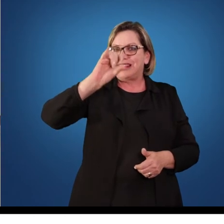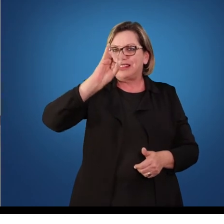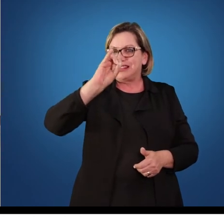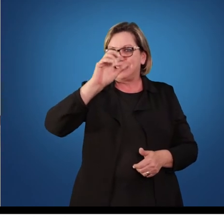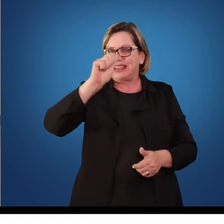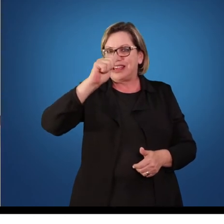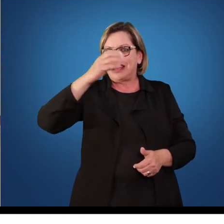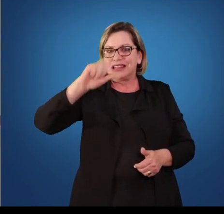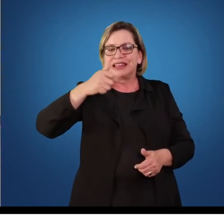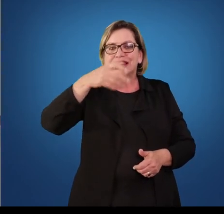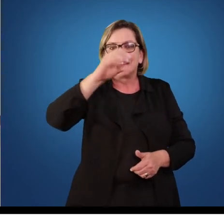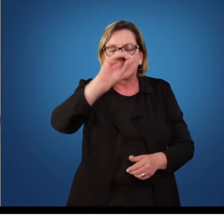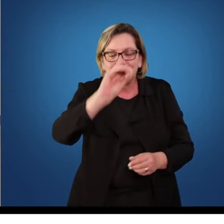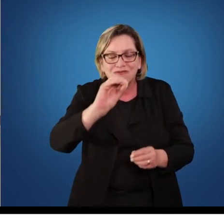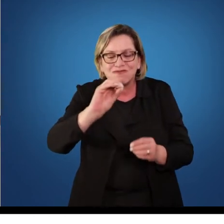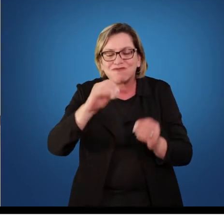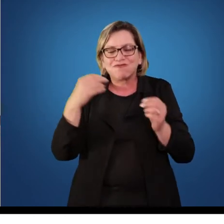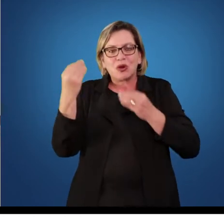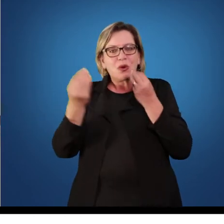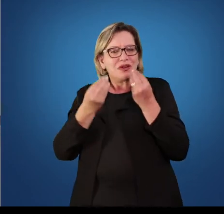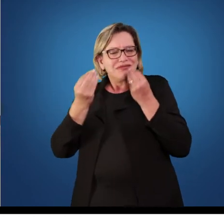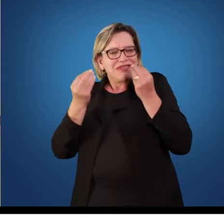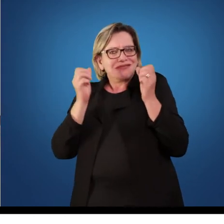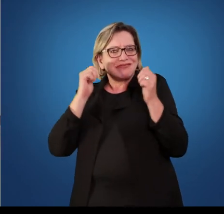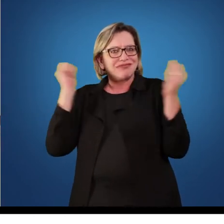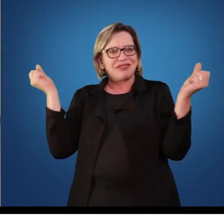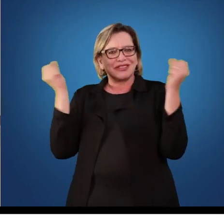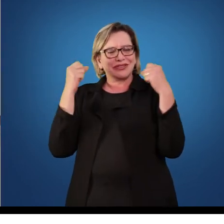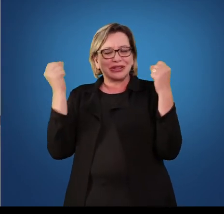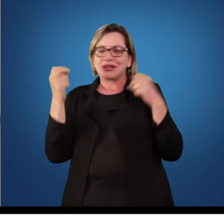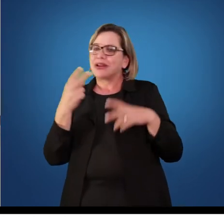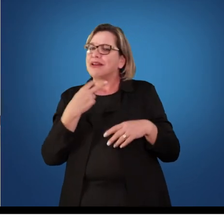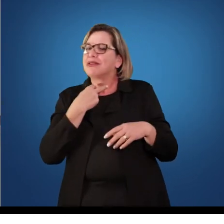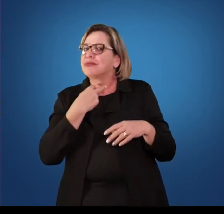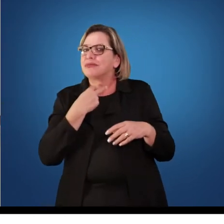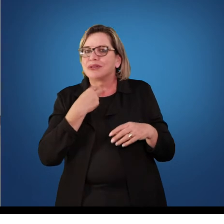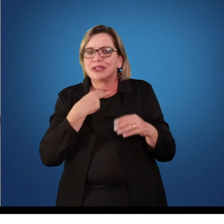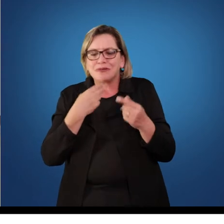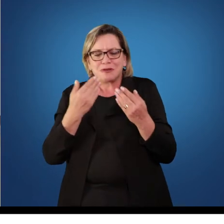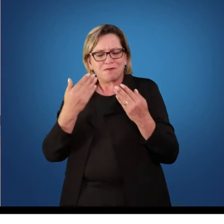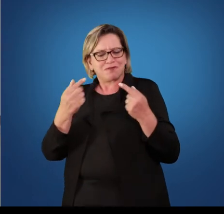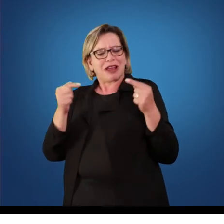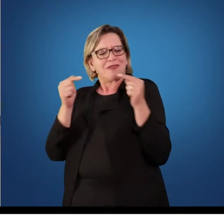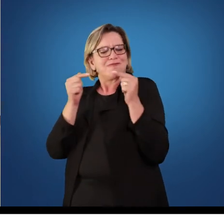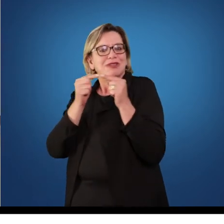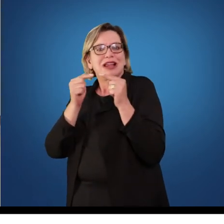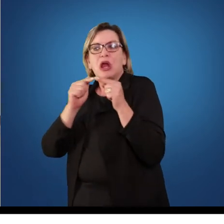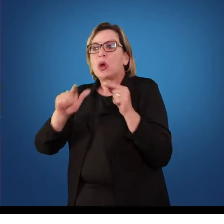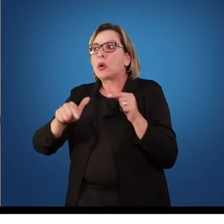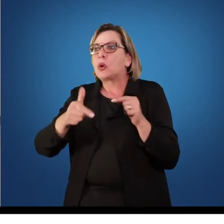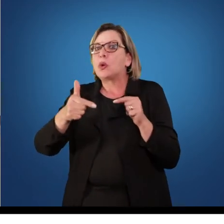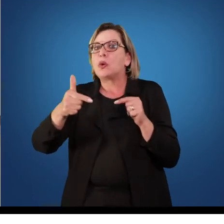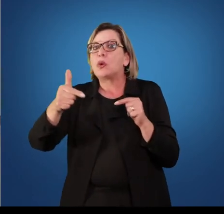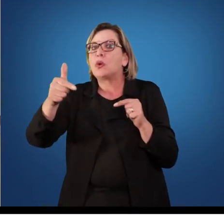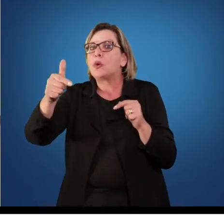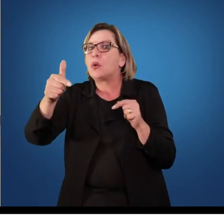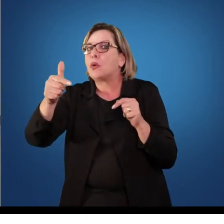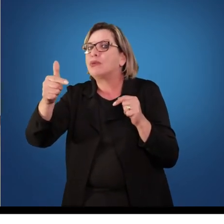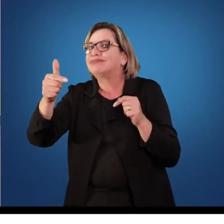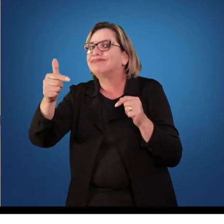a avaliação nas aulas de educação física, nós não podemos fazer relação com as avaliações físicas que são realizadas em outros